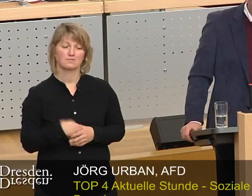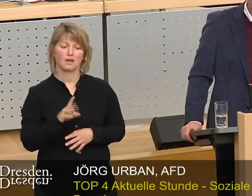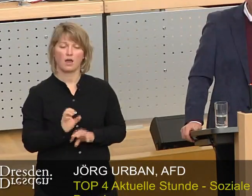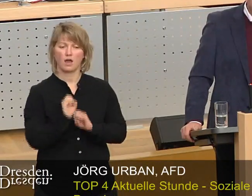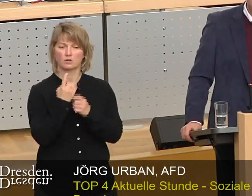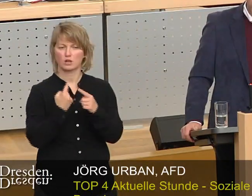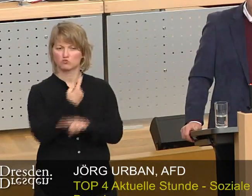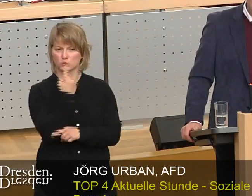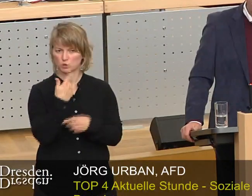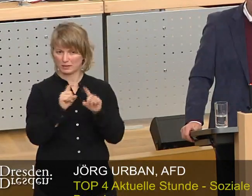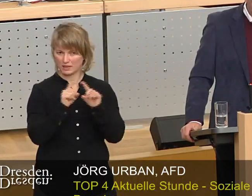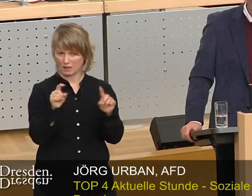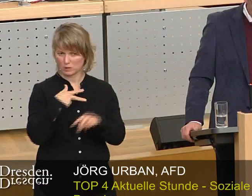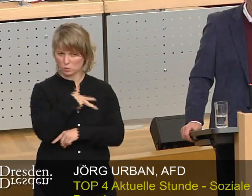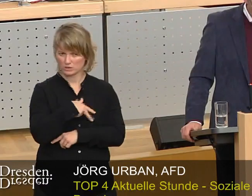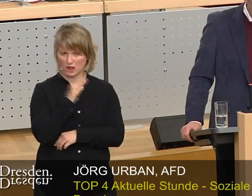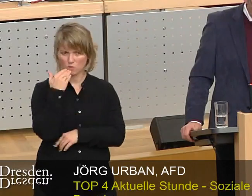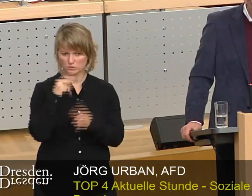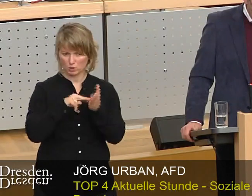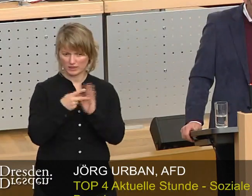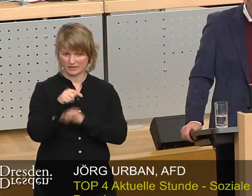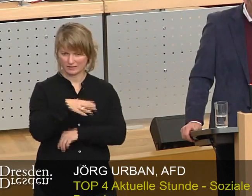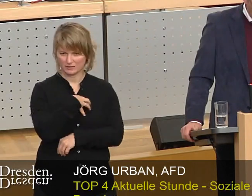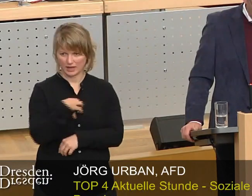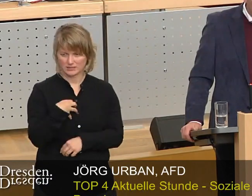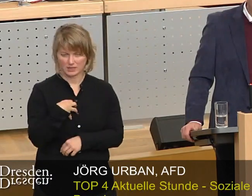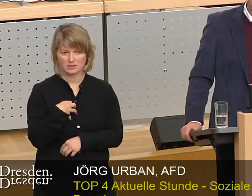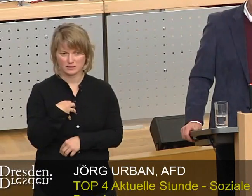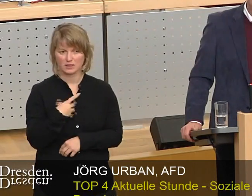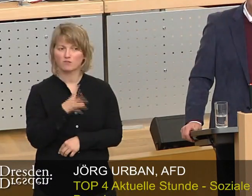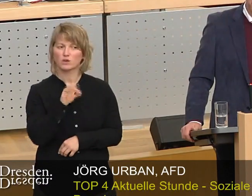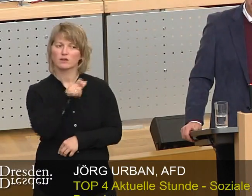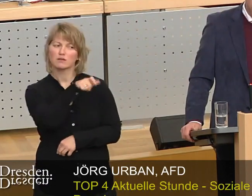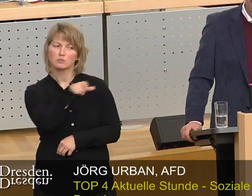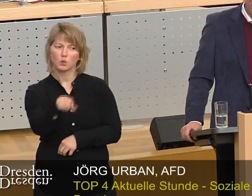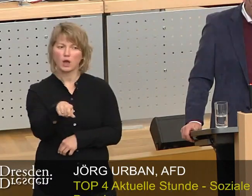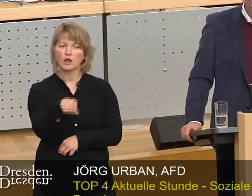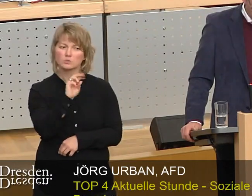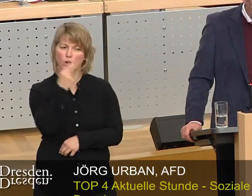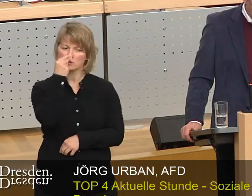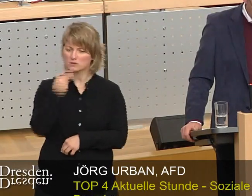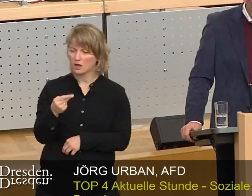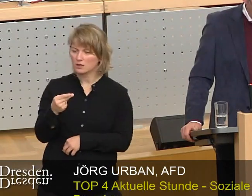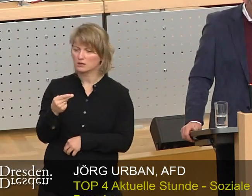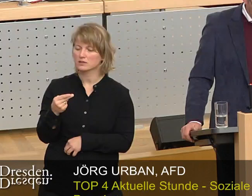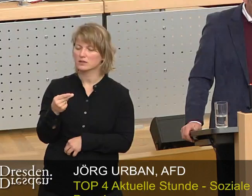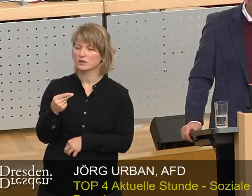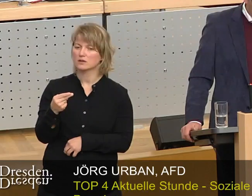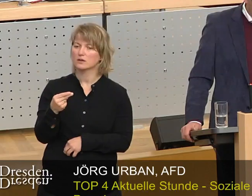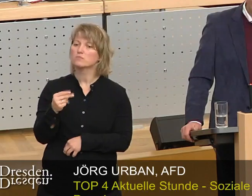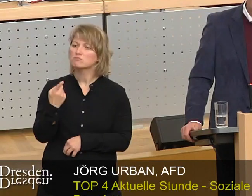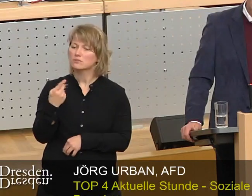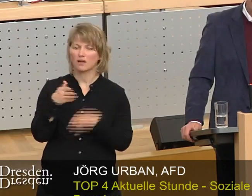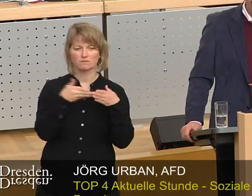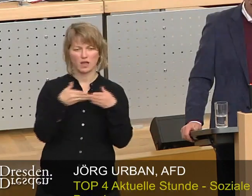zum Thema Soziale Wohnungspolitik in Dresden, damit sich die Bürger einen Eindruck davon verschaffen können, wie die